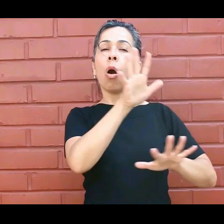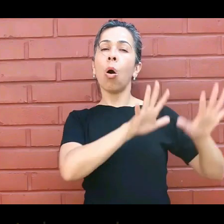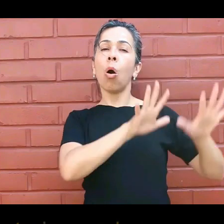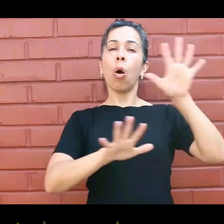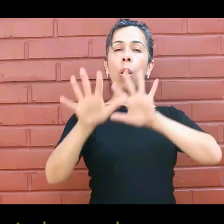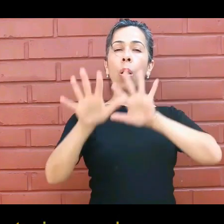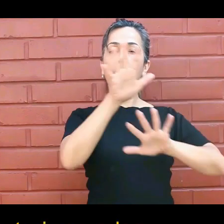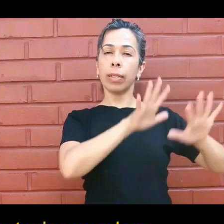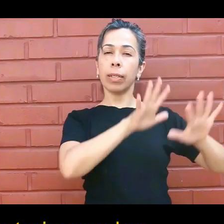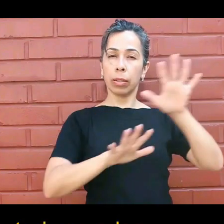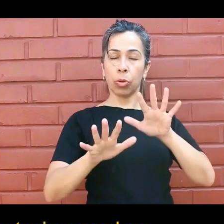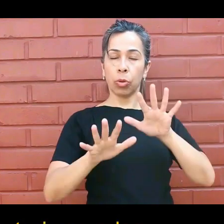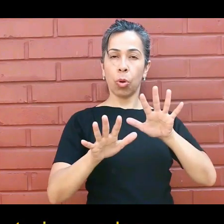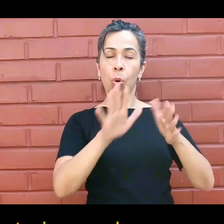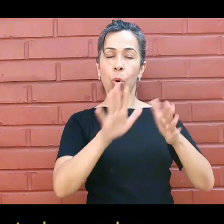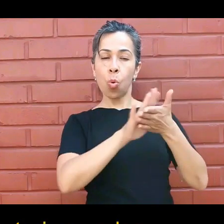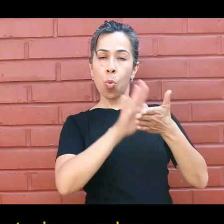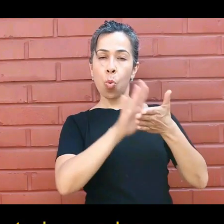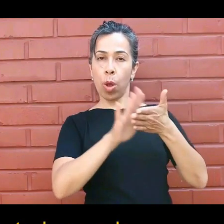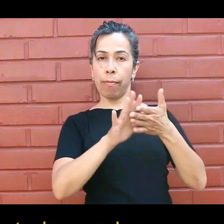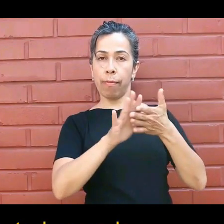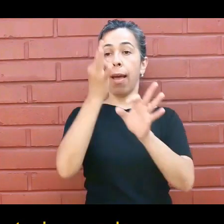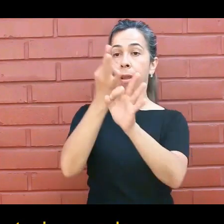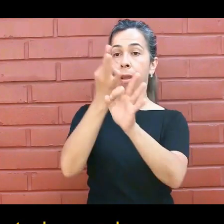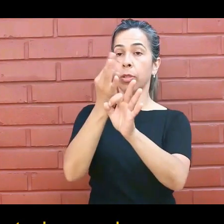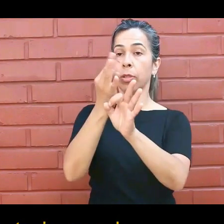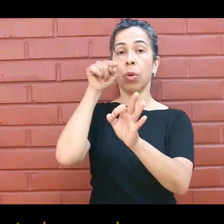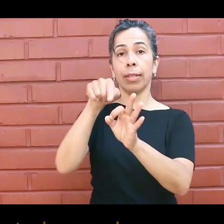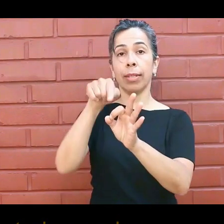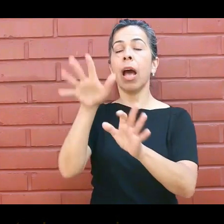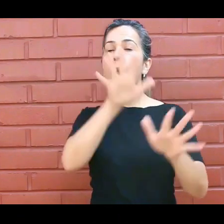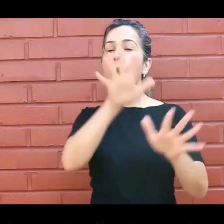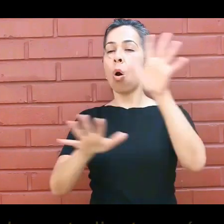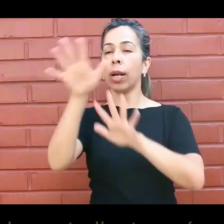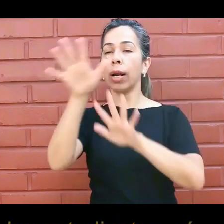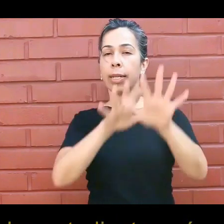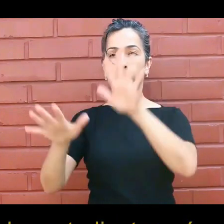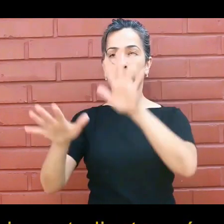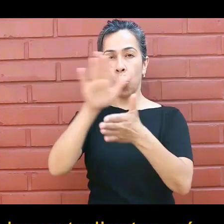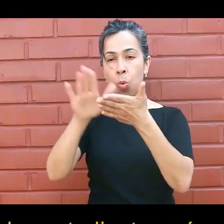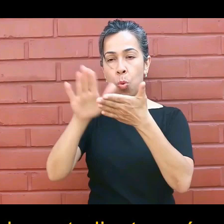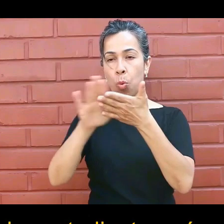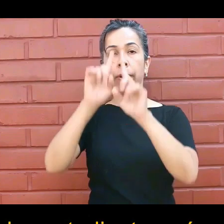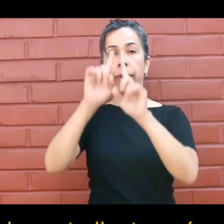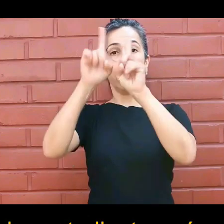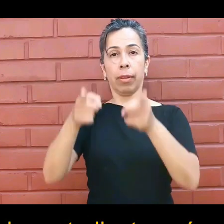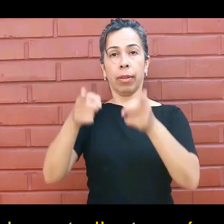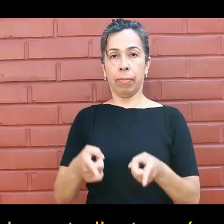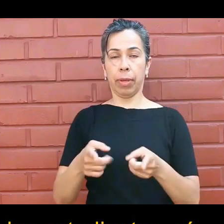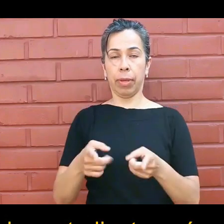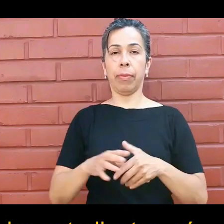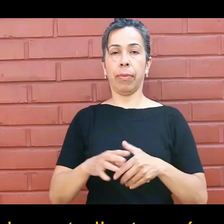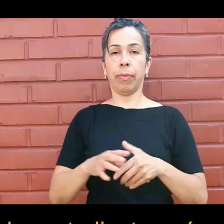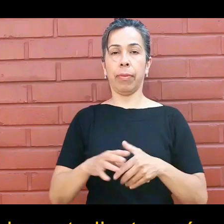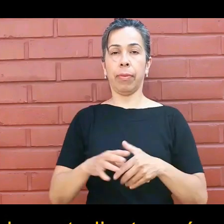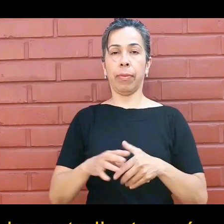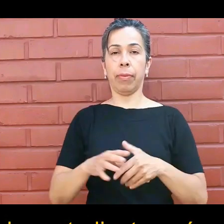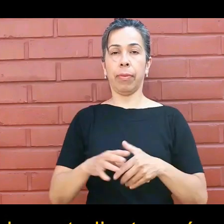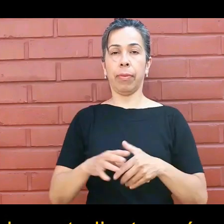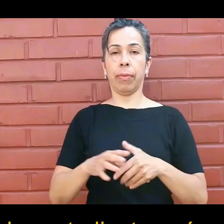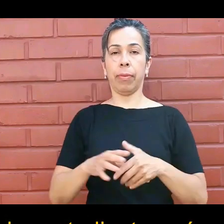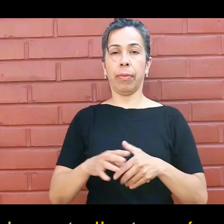producirse el recorrido de la trayectoria escolar de todos y cada uno de los